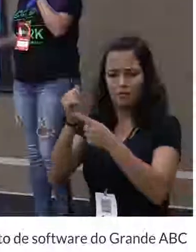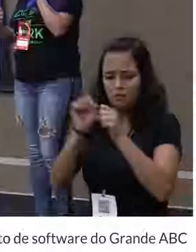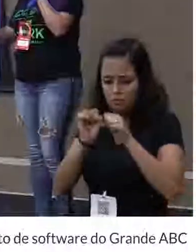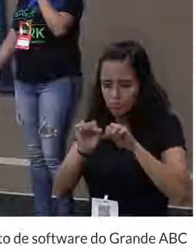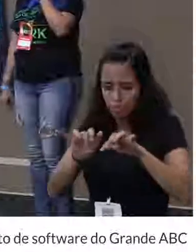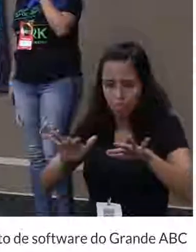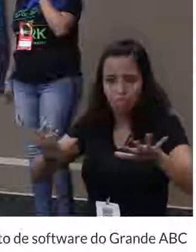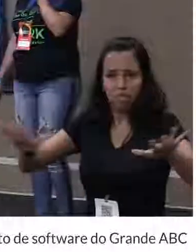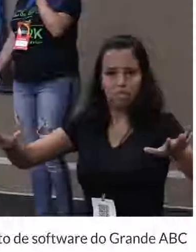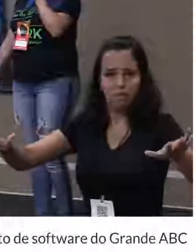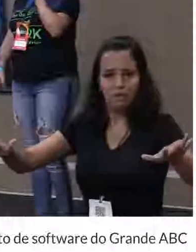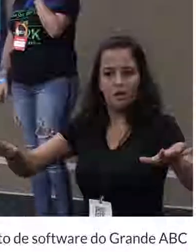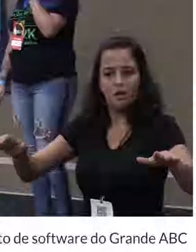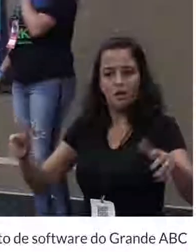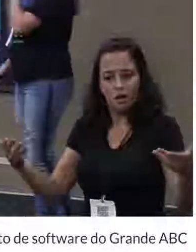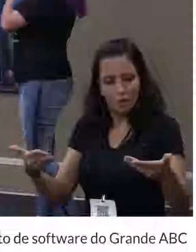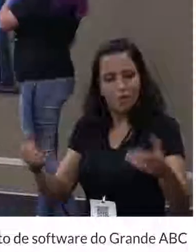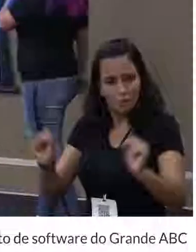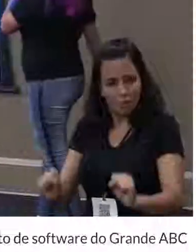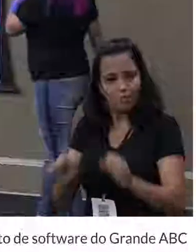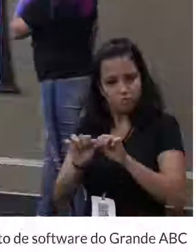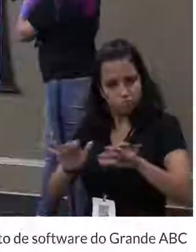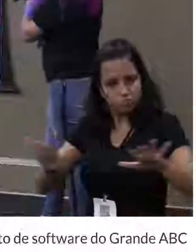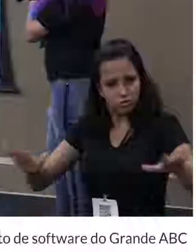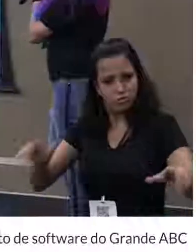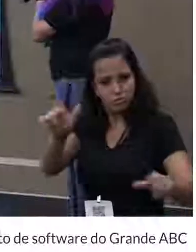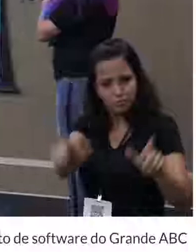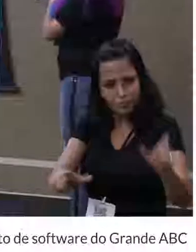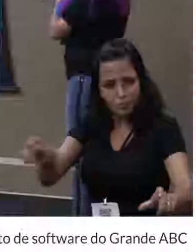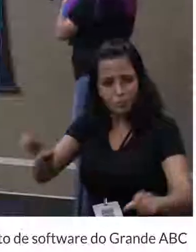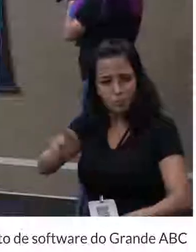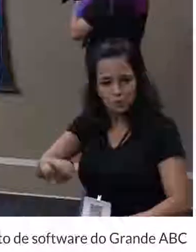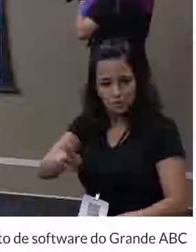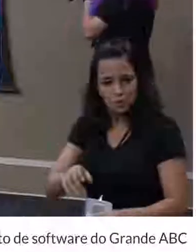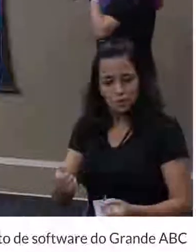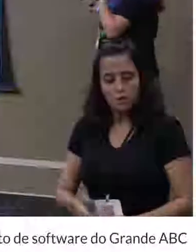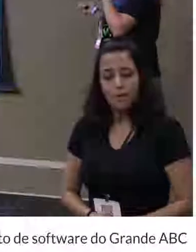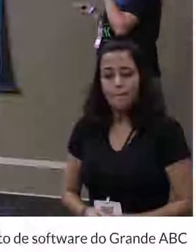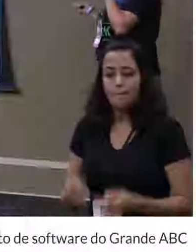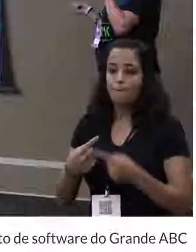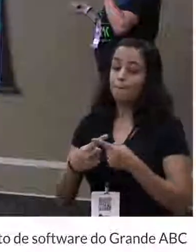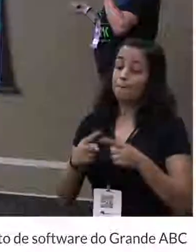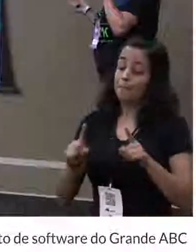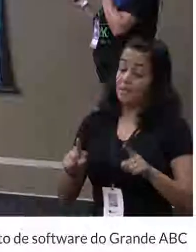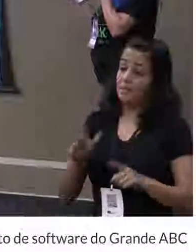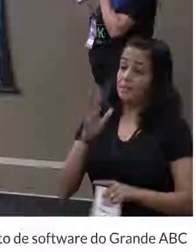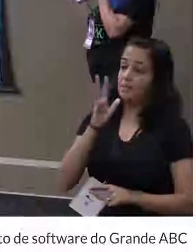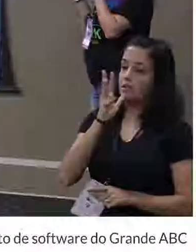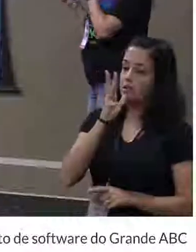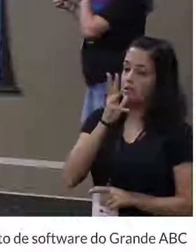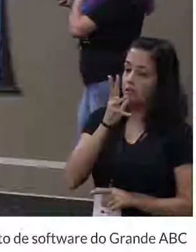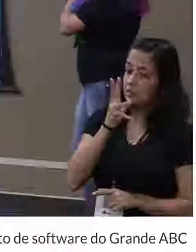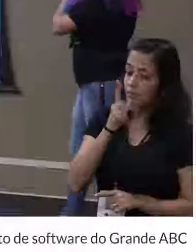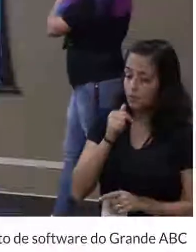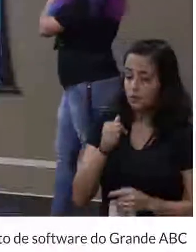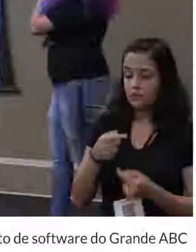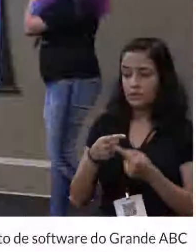jeito. Acho que está ok agora. Só que assim, isso demora. E se ele